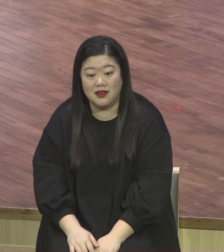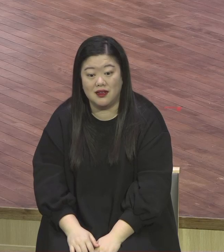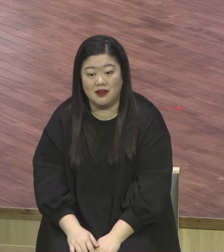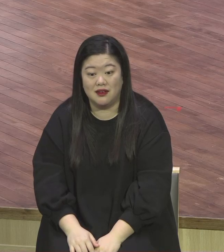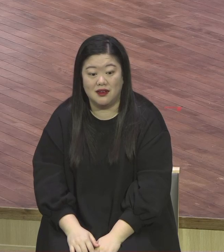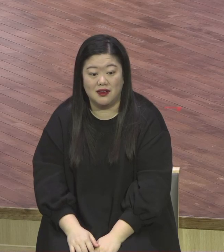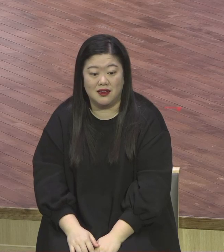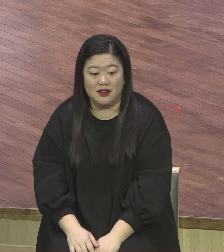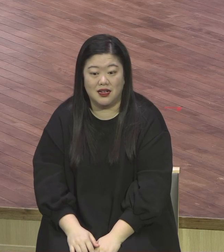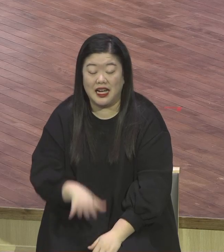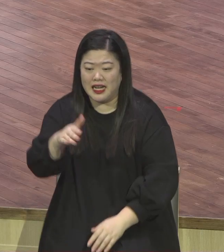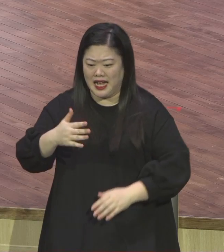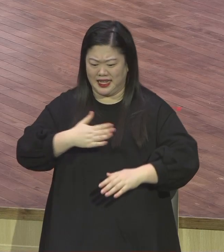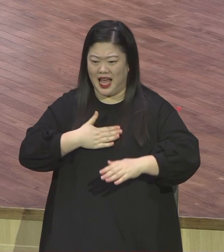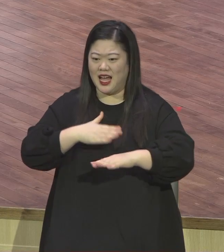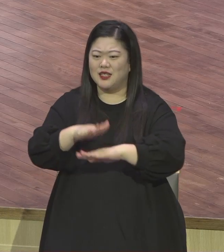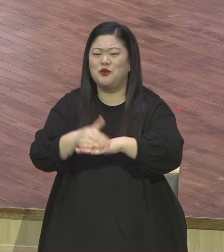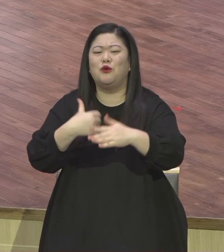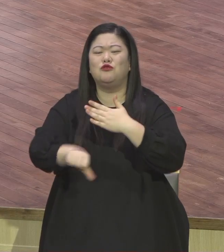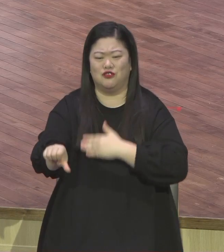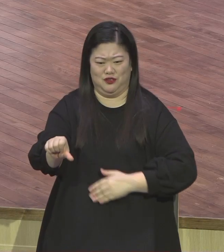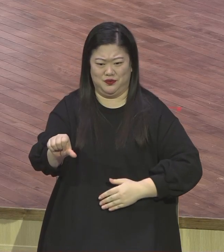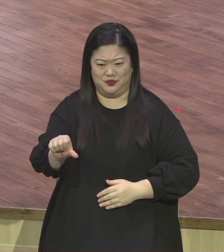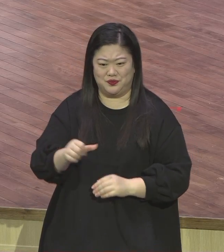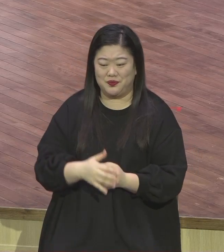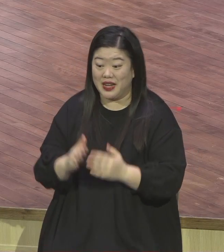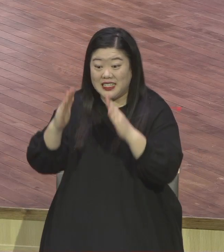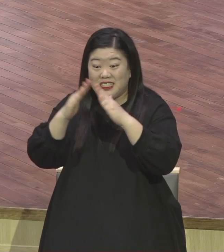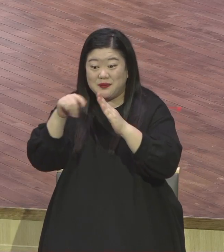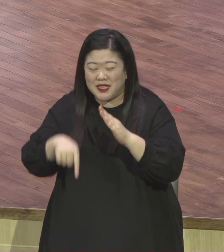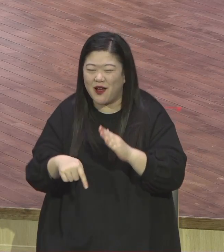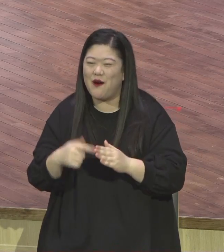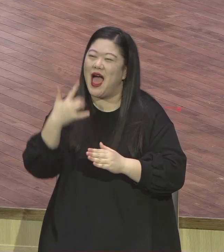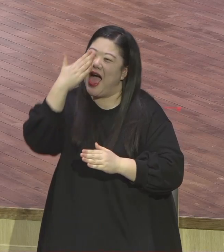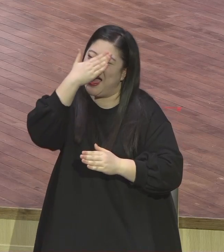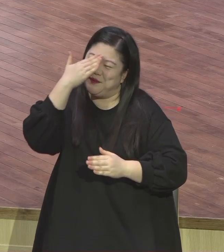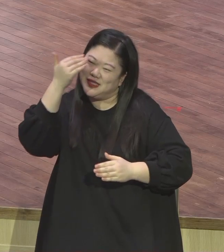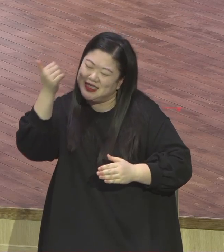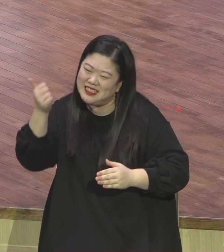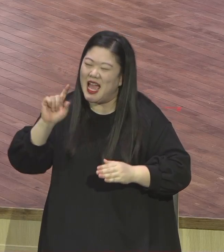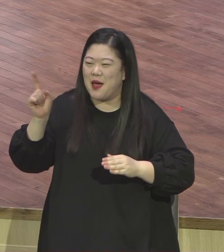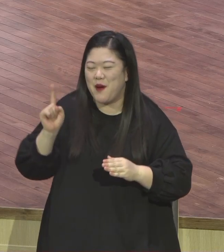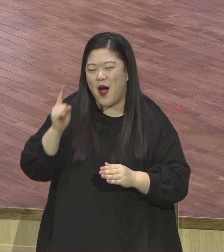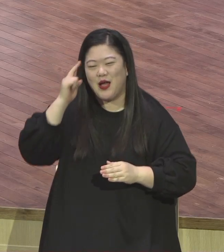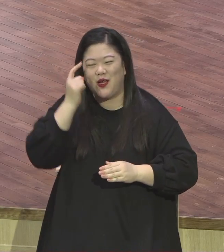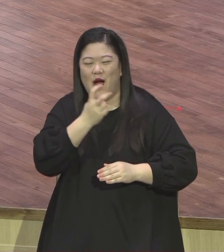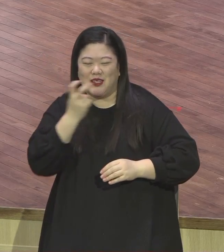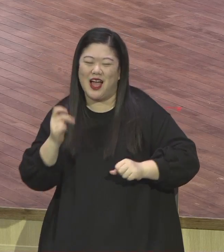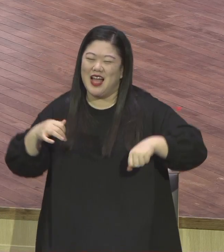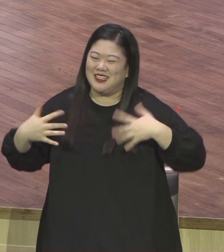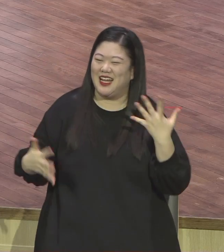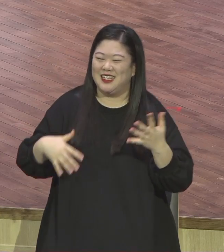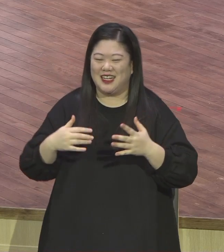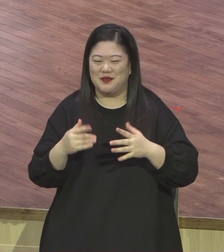우리 손주도 그래요 아들 뭐 집에서는 차 되게 똑똑하게 떠져 내 앞에 오면 쫄려가지고 말을 못해